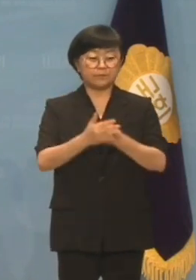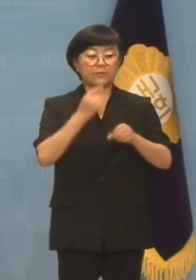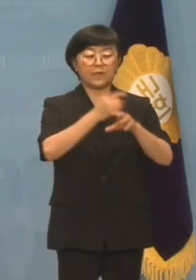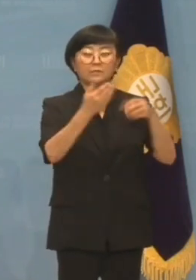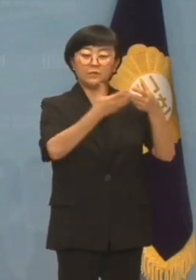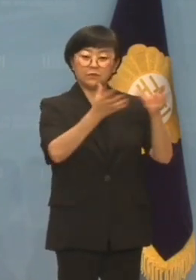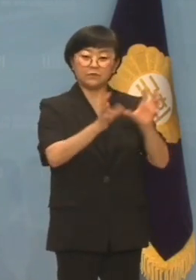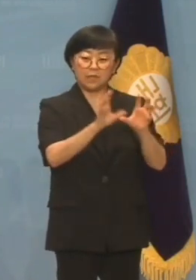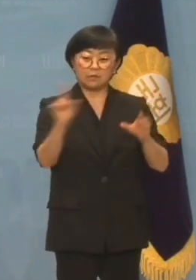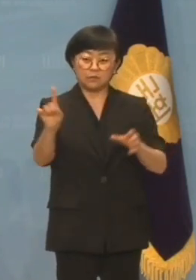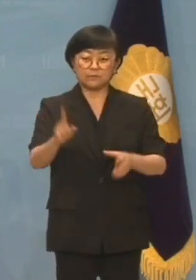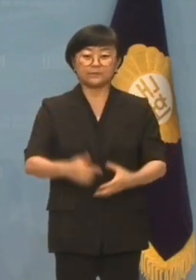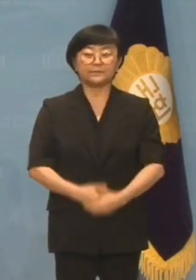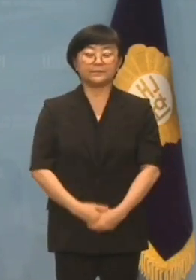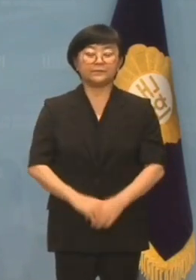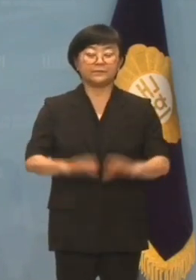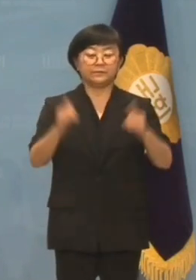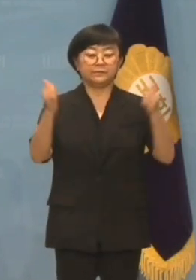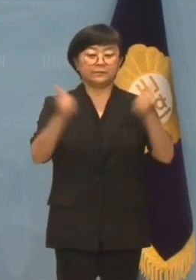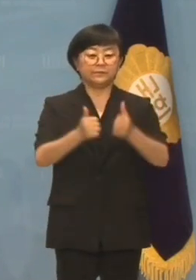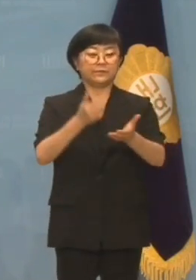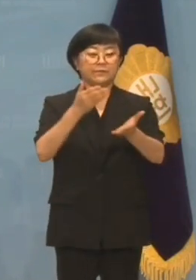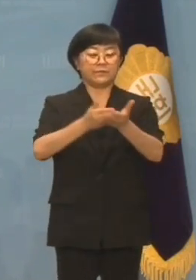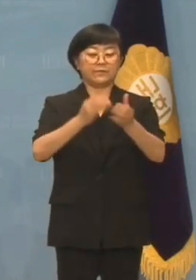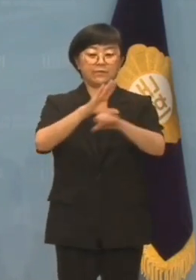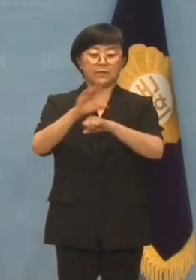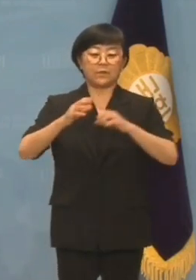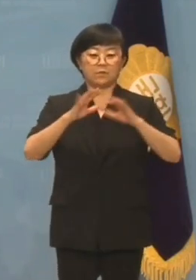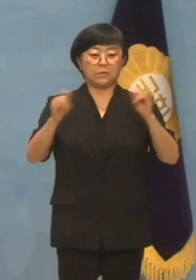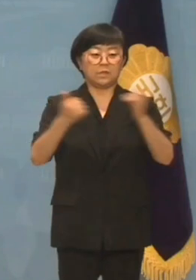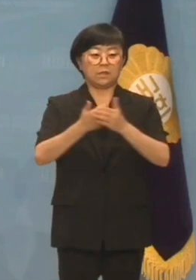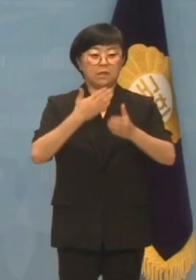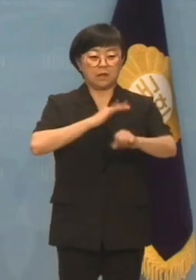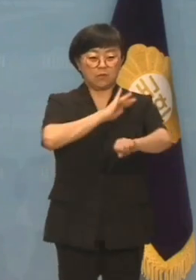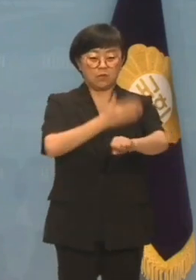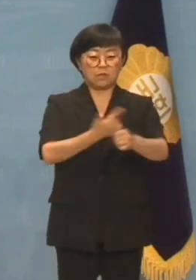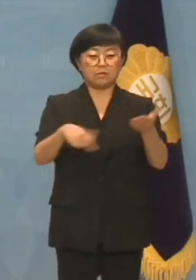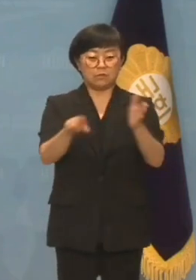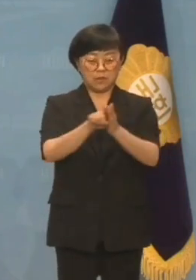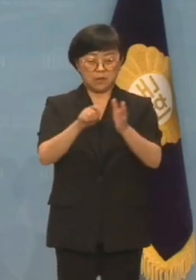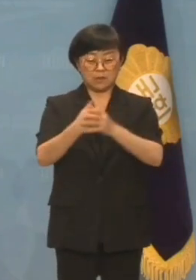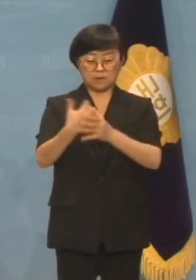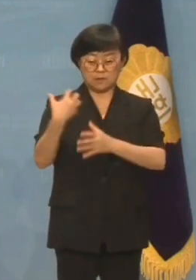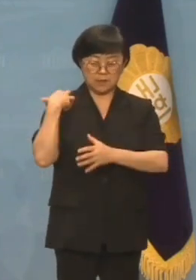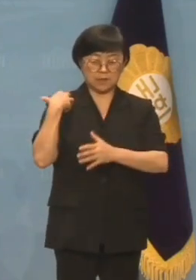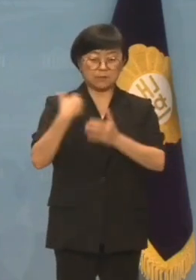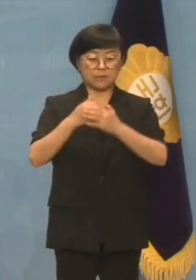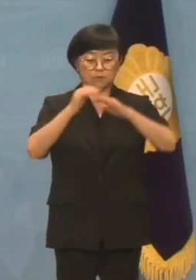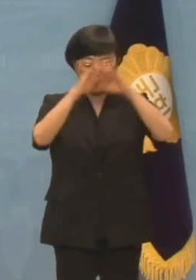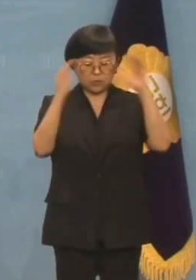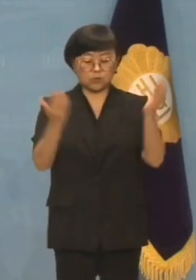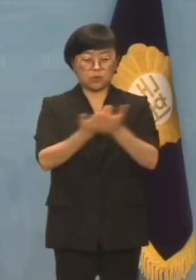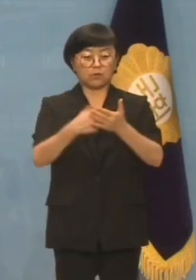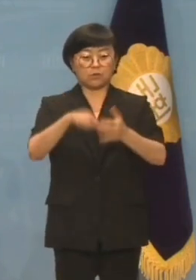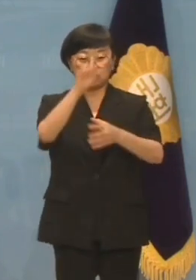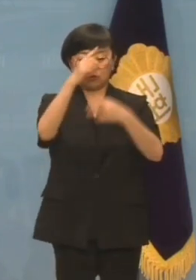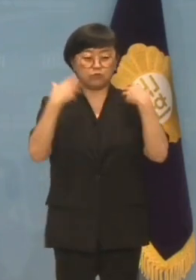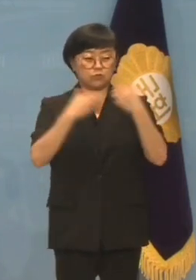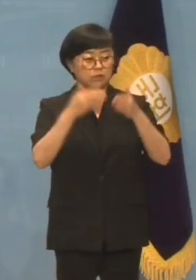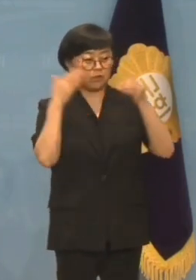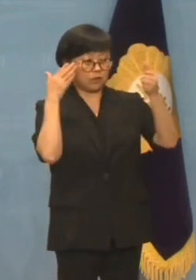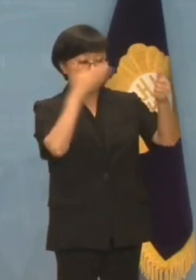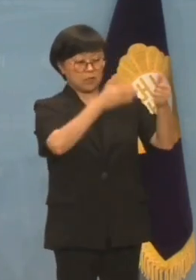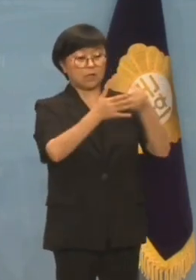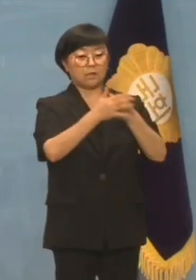더불어민주당입니까? 국회와 언론은 그저 국민의 알 권리를 위해 책임을 다할 뿐이며 정부를